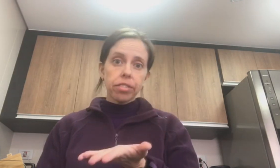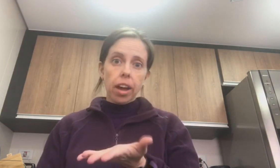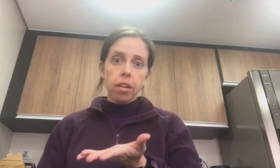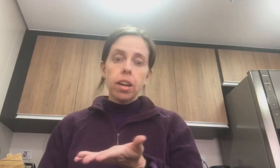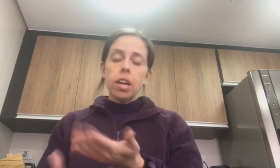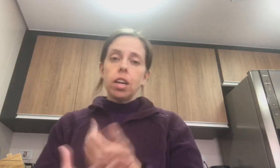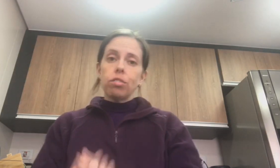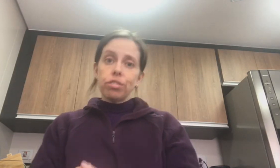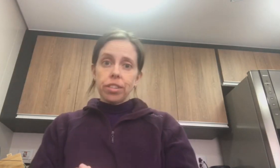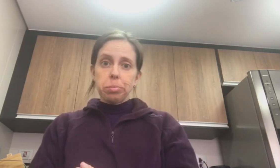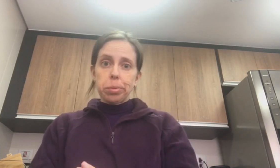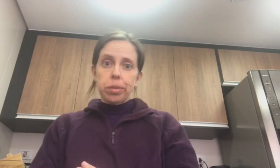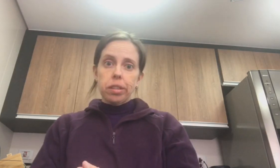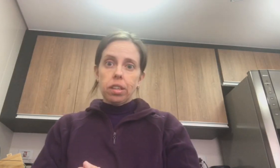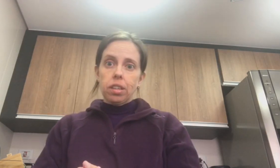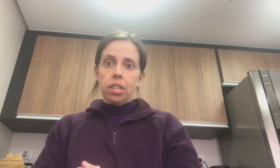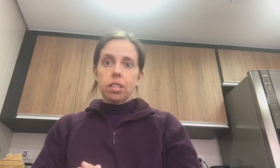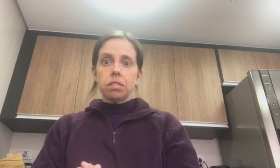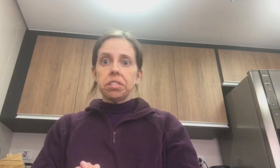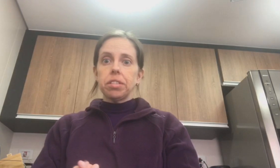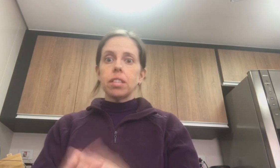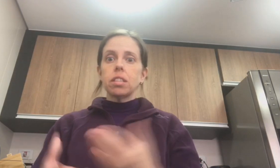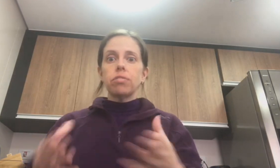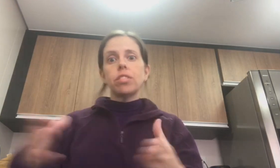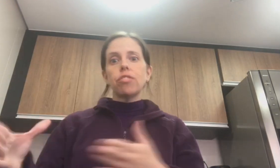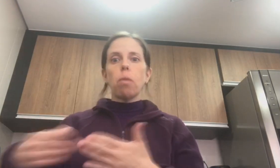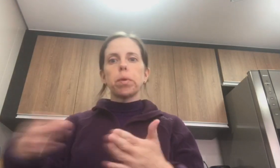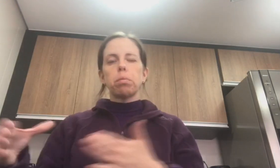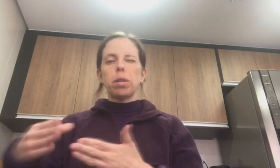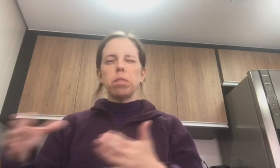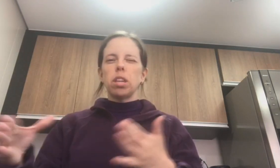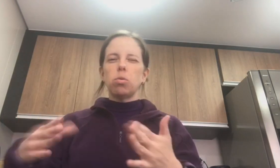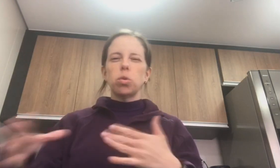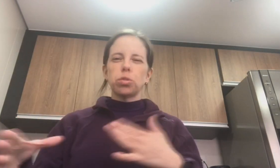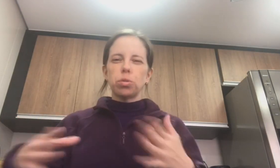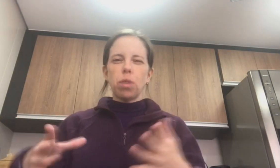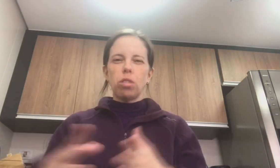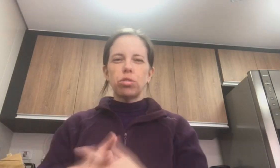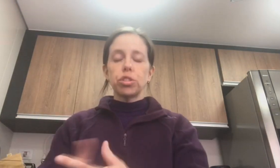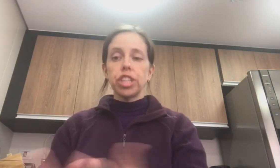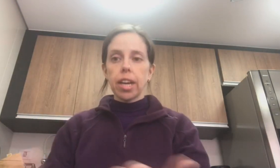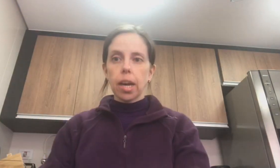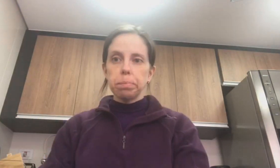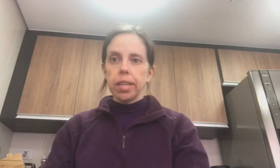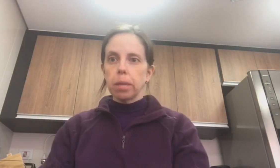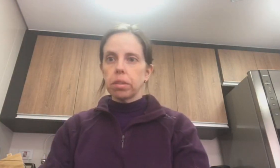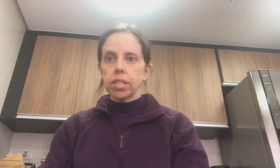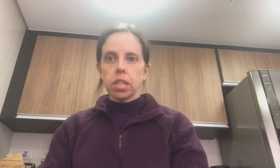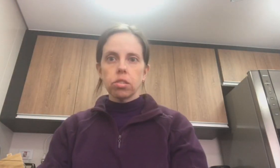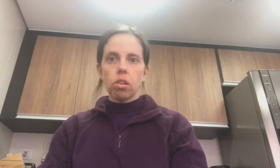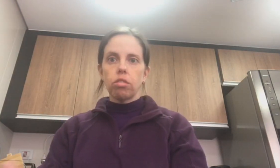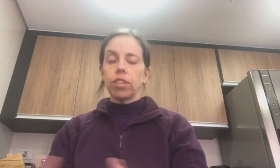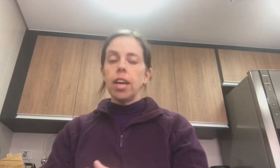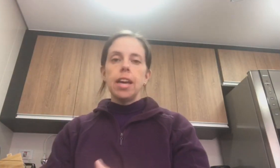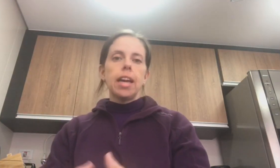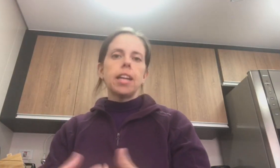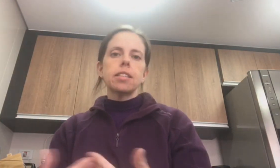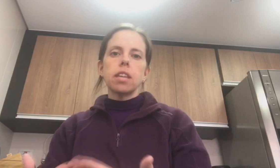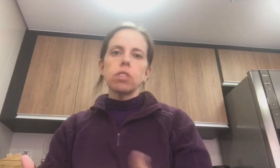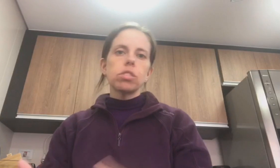ficar. Eu vou ver pra poder... Se tiver um probleminha ou outro no auto. Eu tirei a capinha pra ver se resolve. Reiniciei o